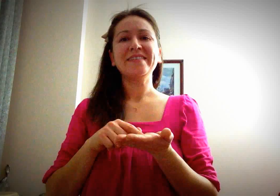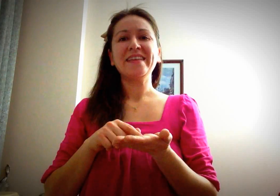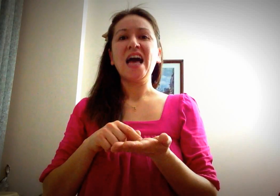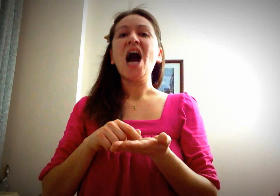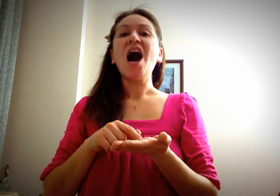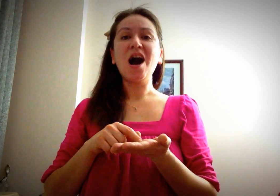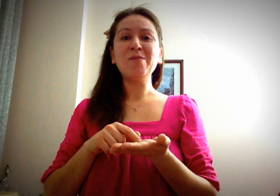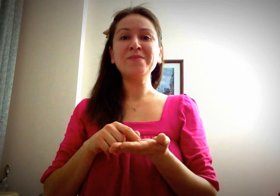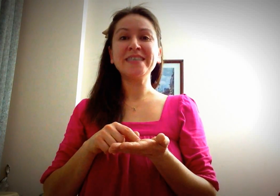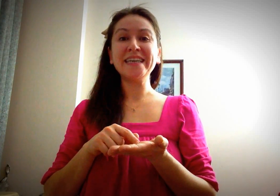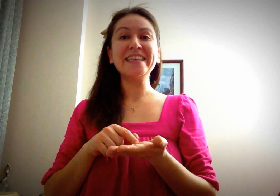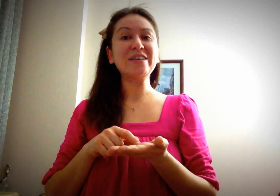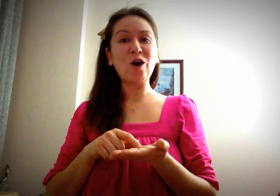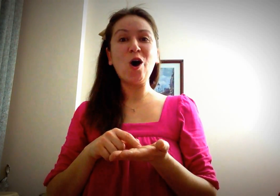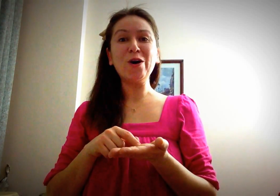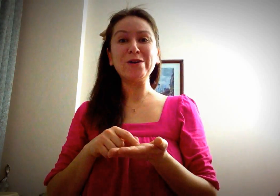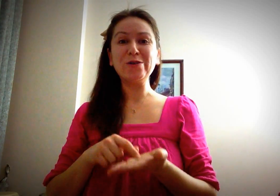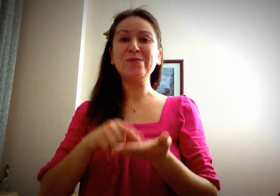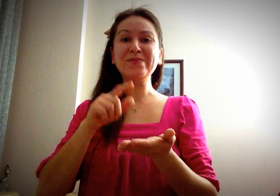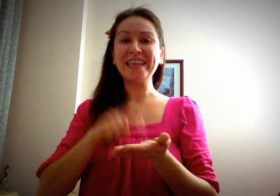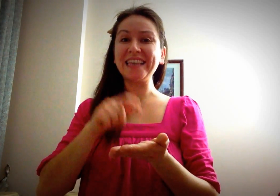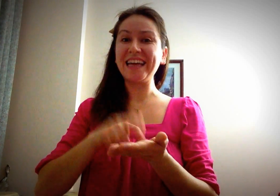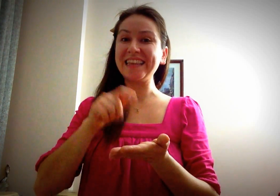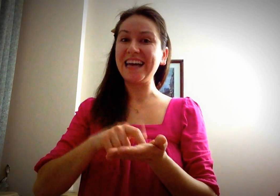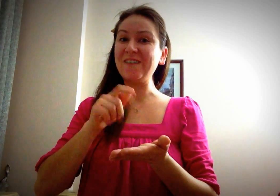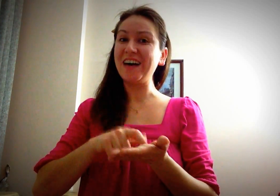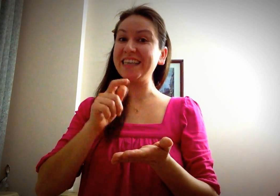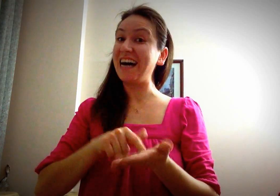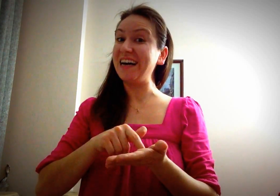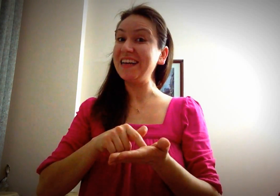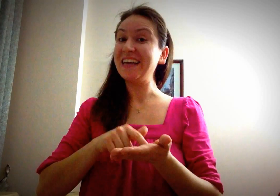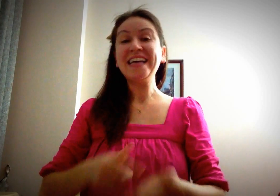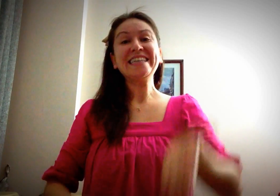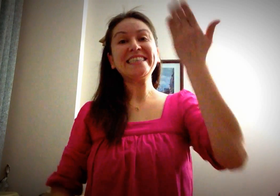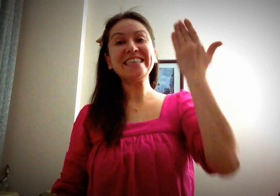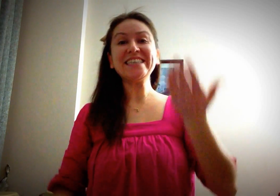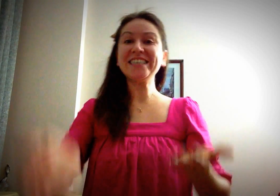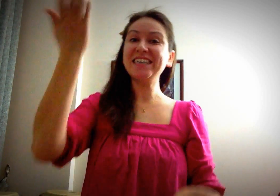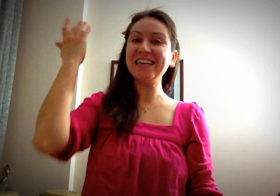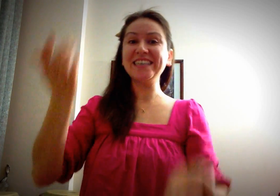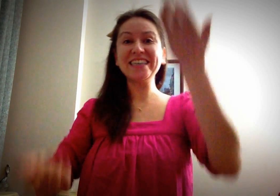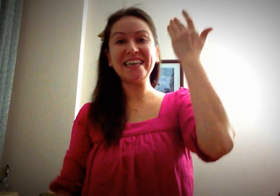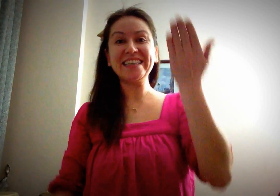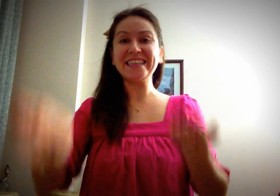Hamsi'yi koydum ta ta tavaya, Sıçradı gitti